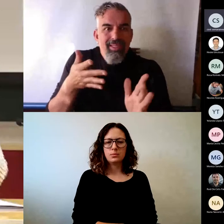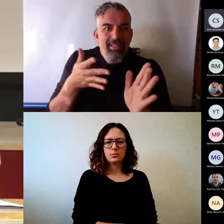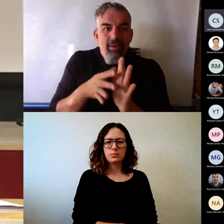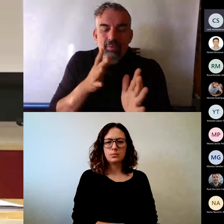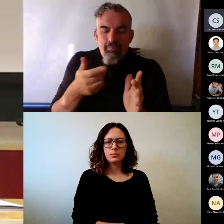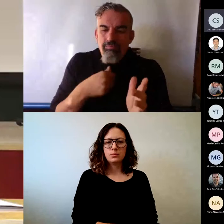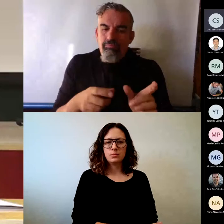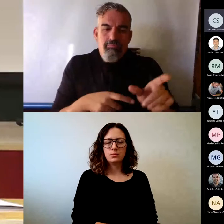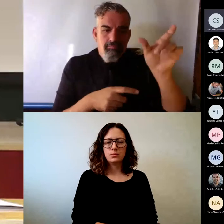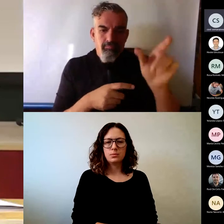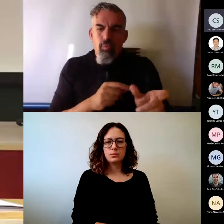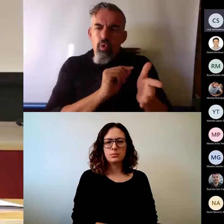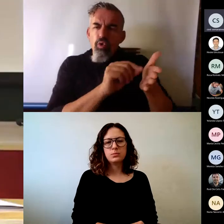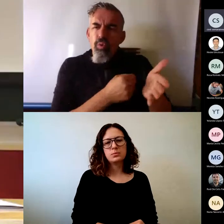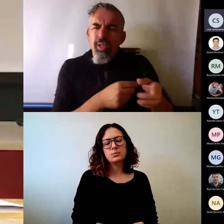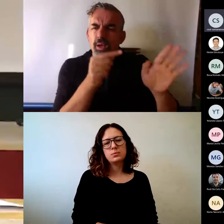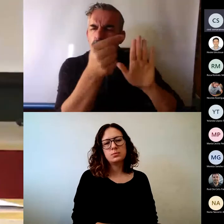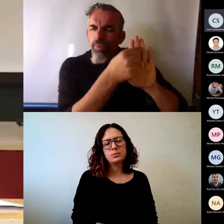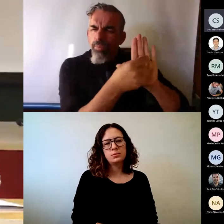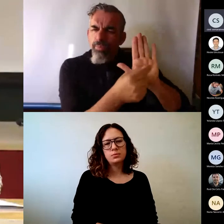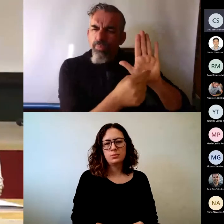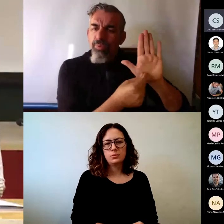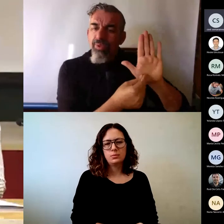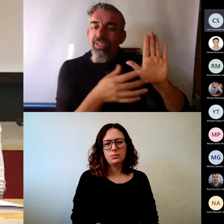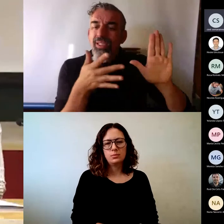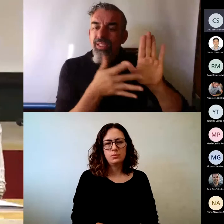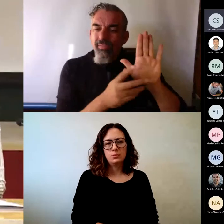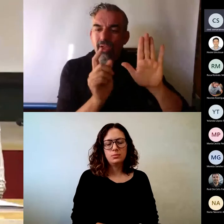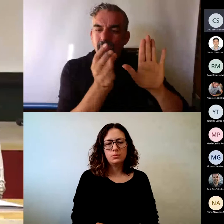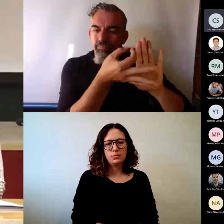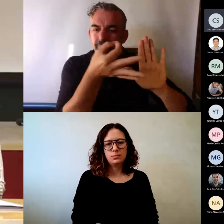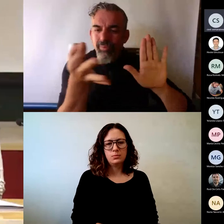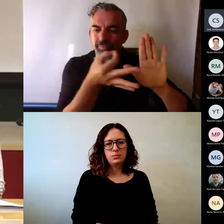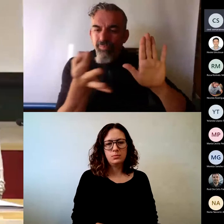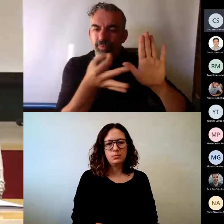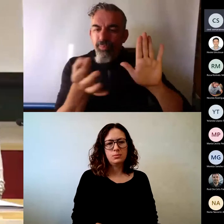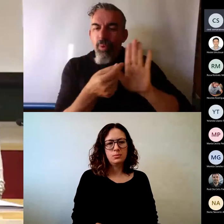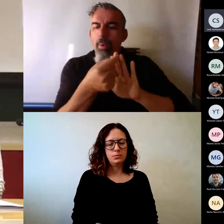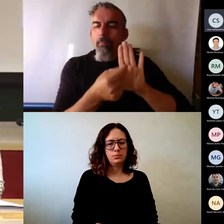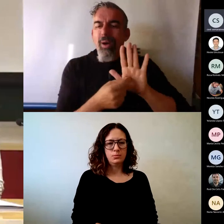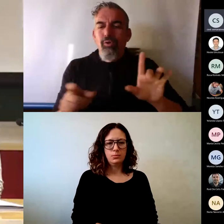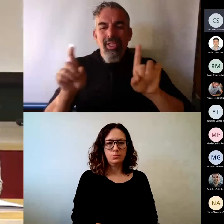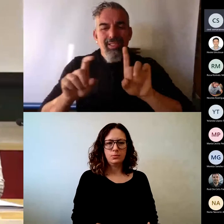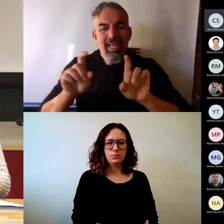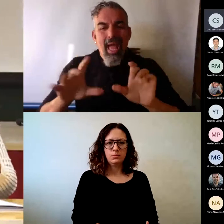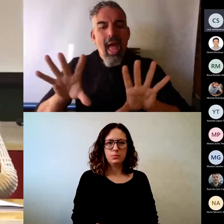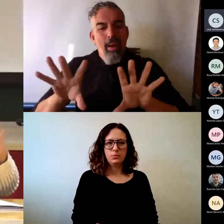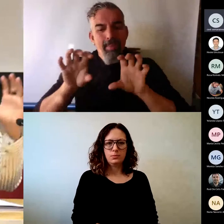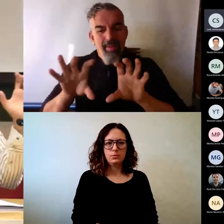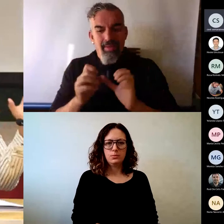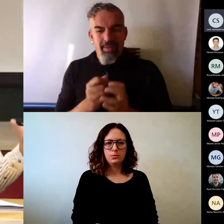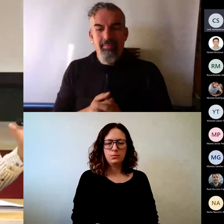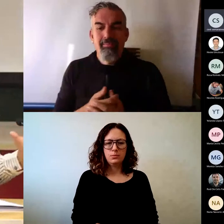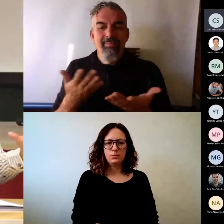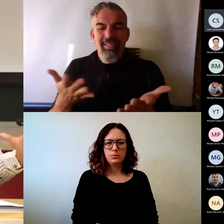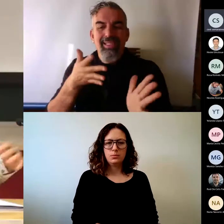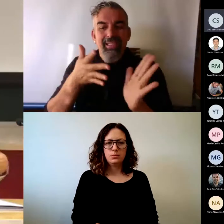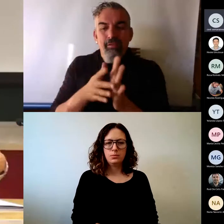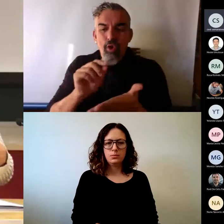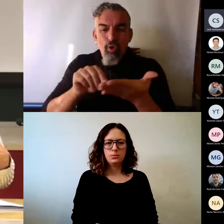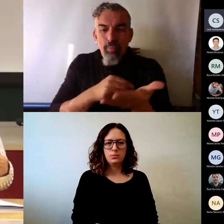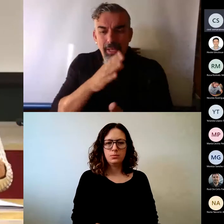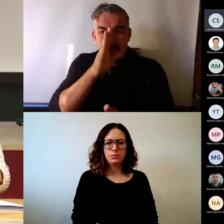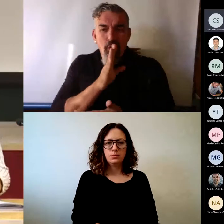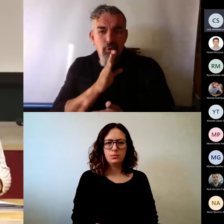excelente de la rúbrica y ahí es donde tengo que llevarme. Están dando unas pautas de aprendizaje ya con eso. ¿De acuerdo? No debemos esconder esas rúbricas.